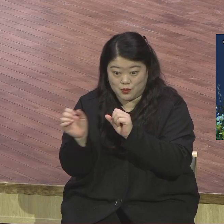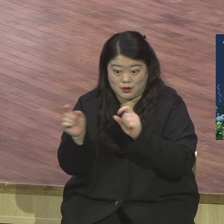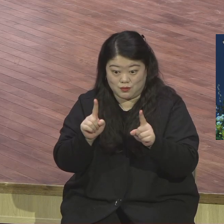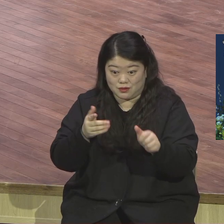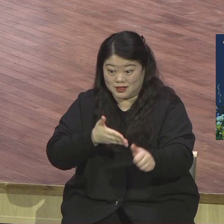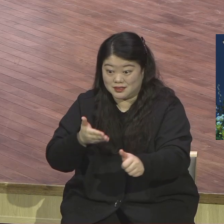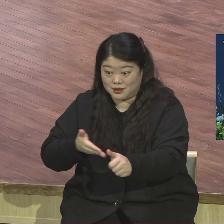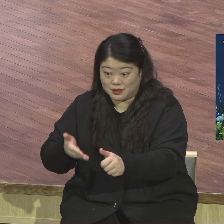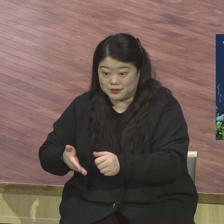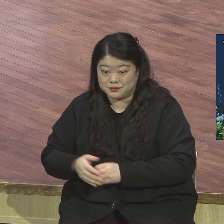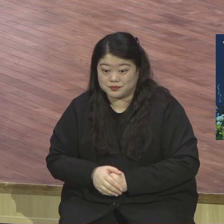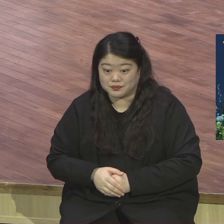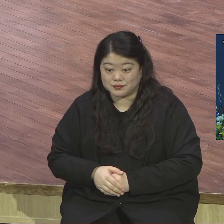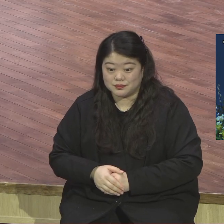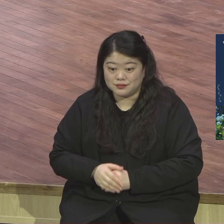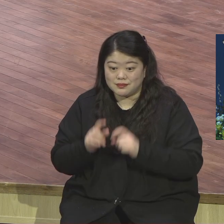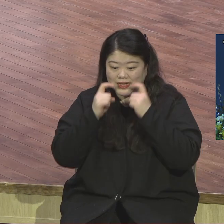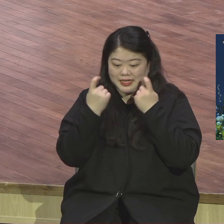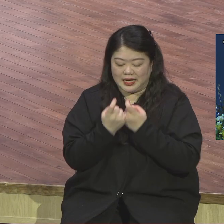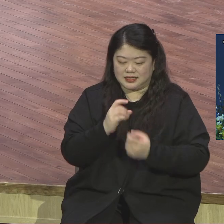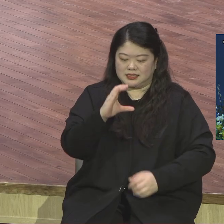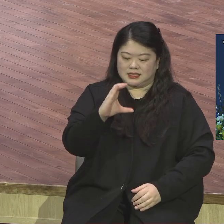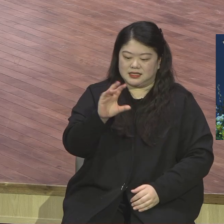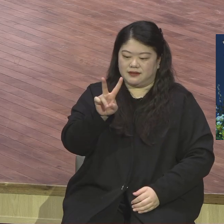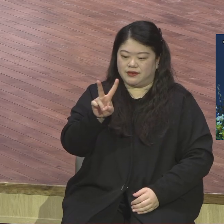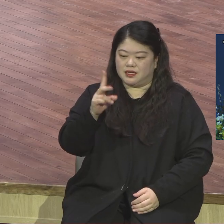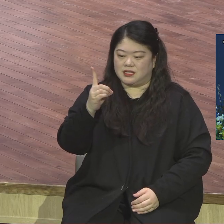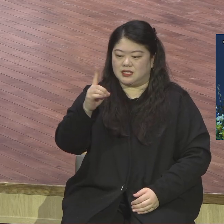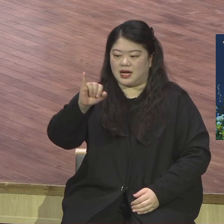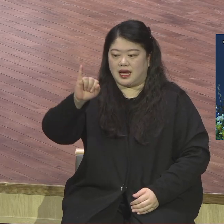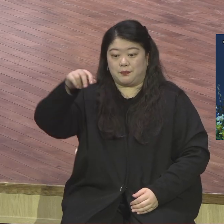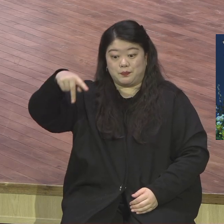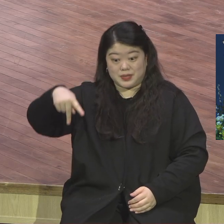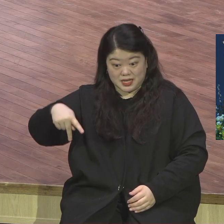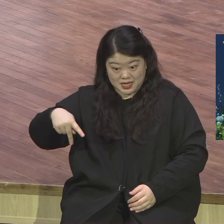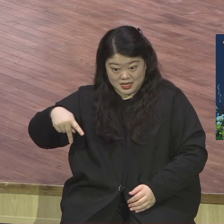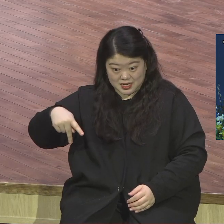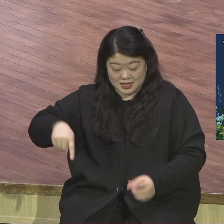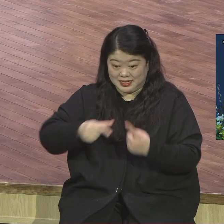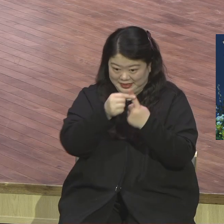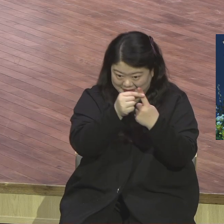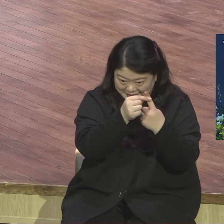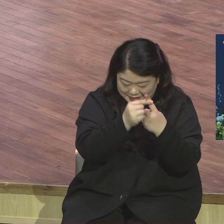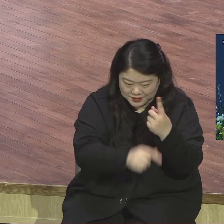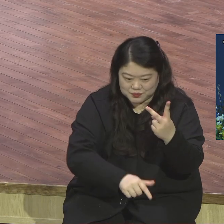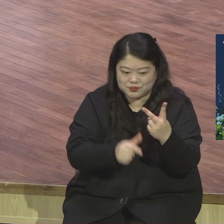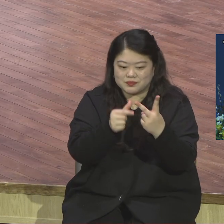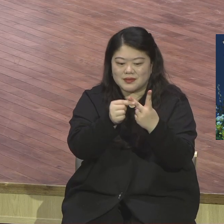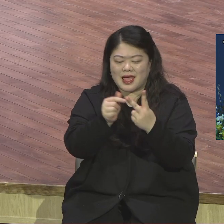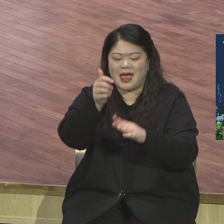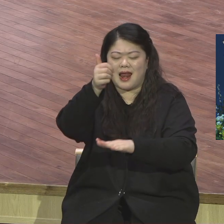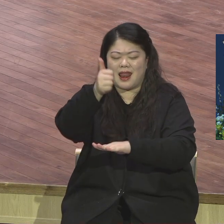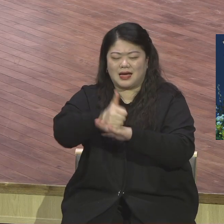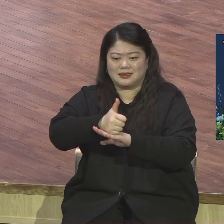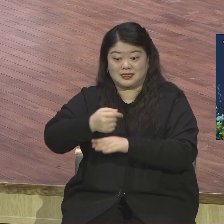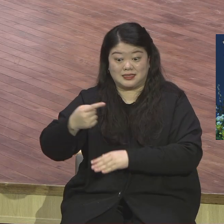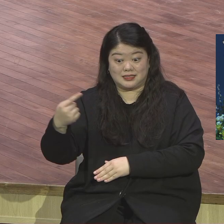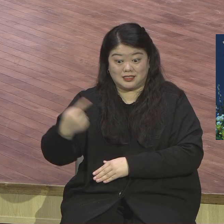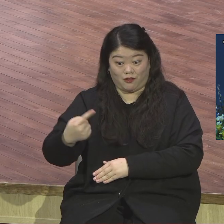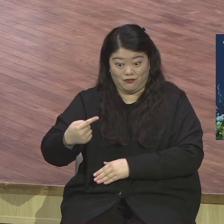cvdip의 삶을 살면서 라스트천 헌신자가 다 되어서 본당